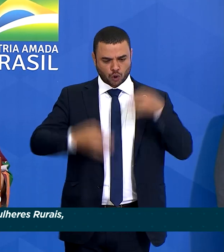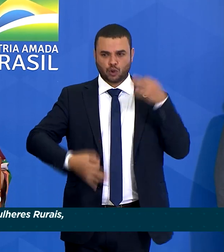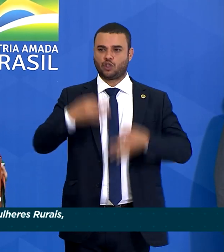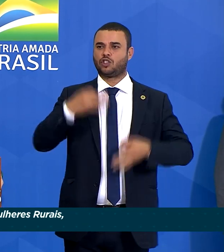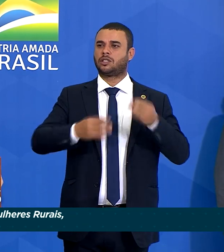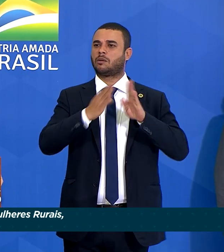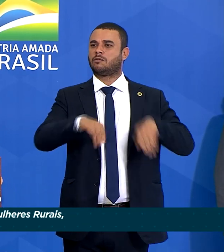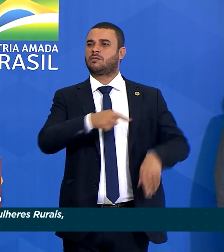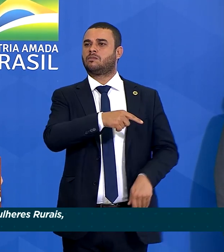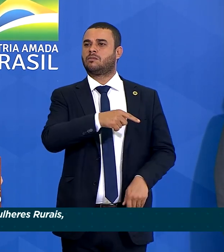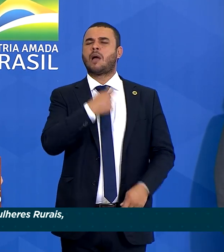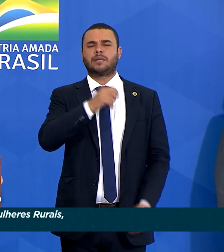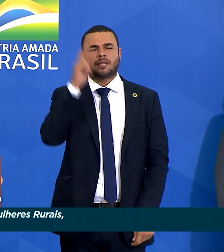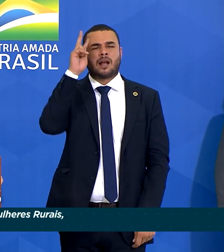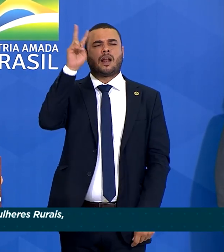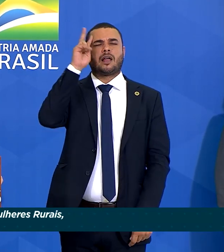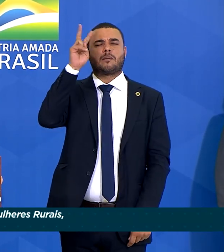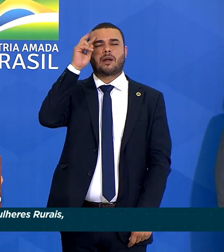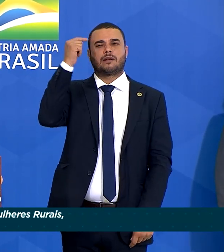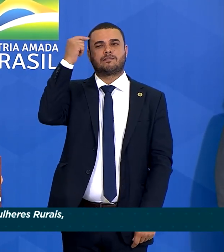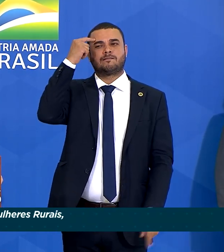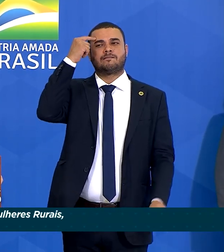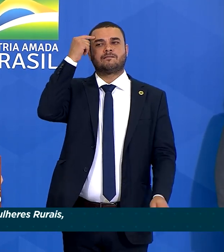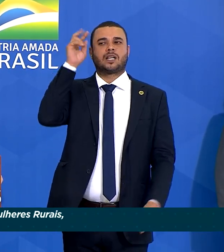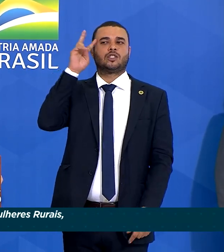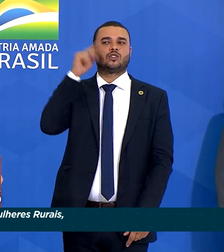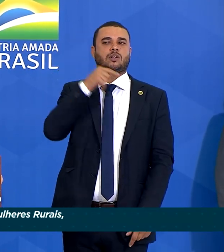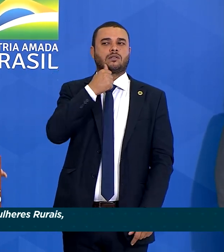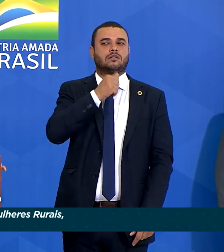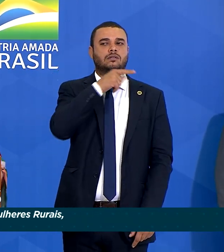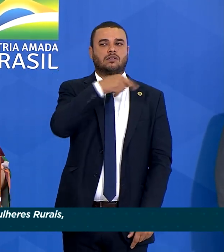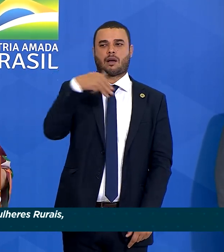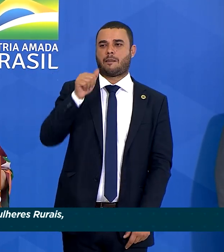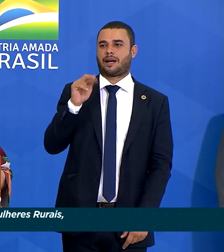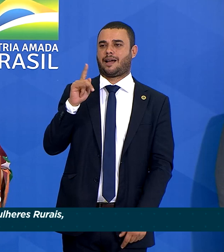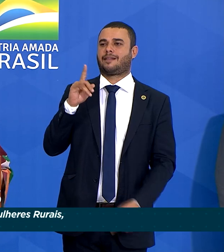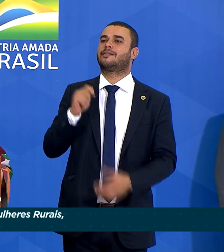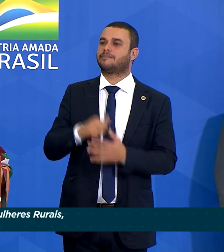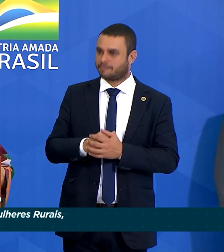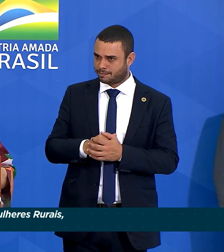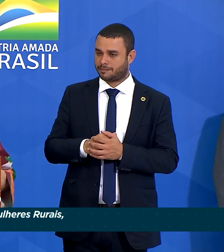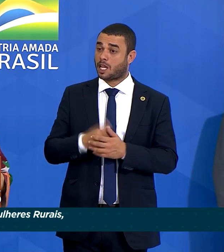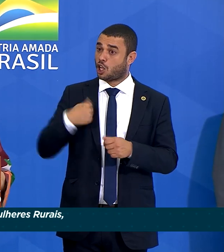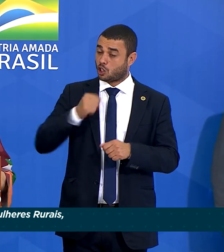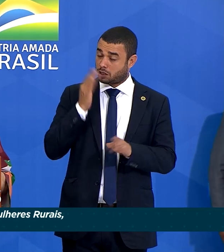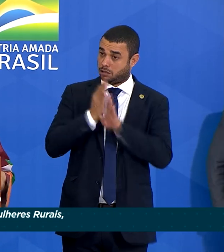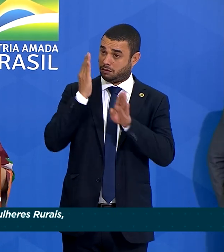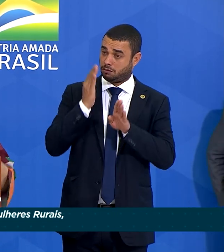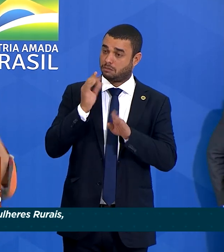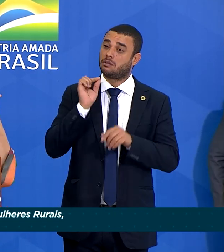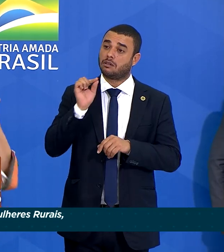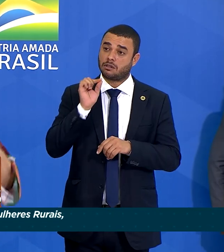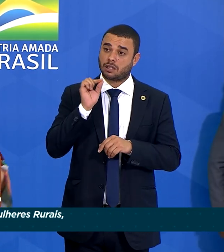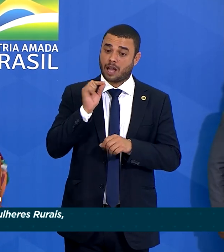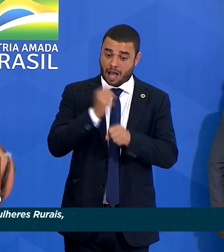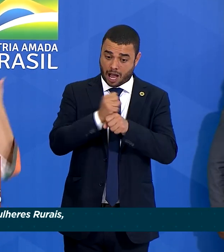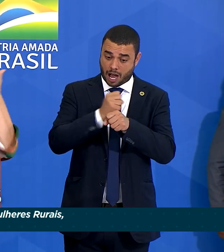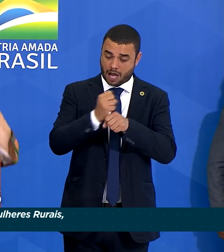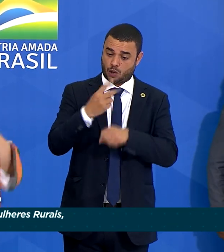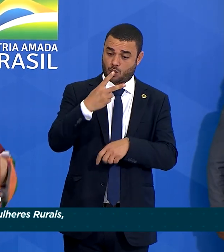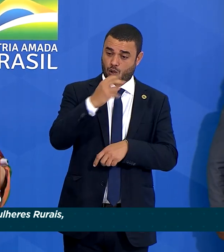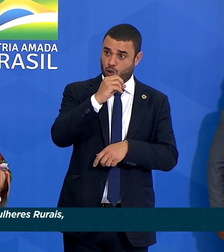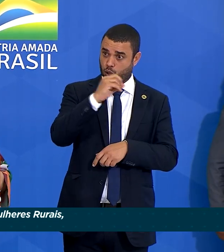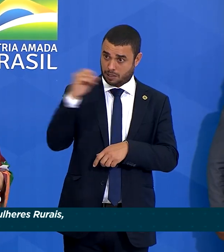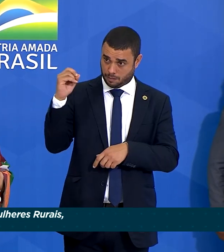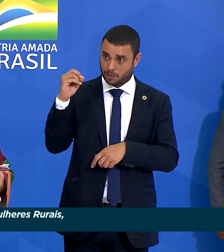Vamos honrar a memória de Margarida? Vamos. Descobrimos que em 2000, uma ação foi